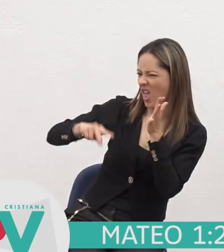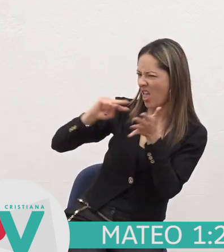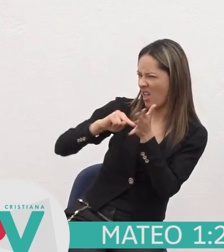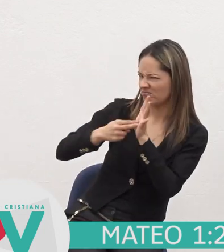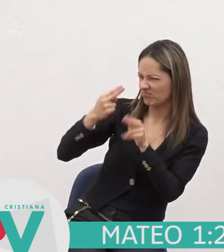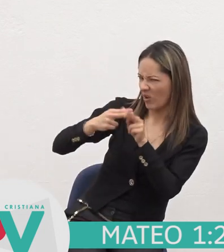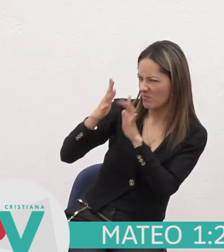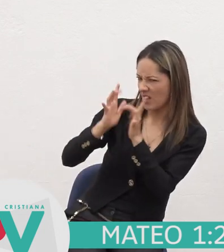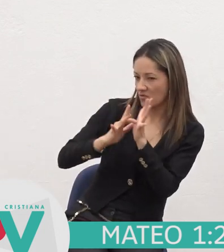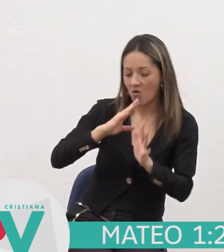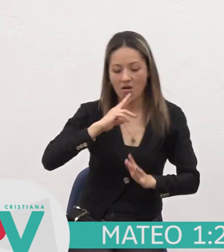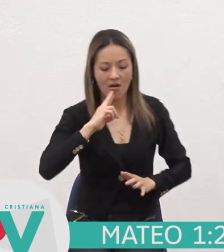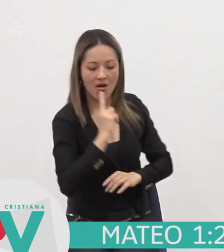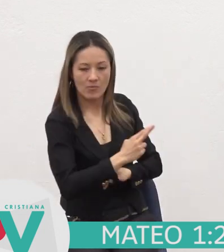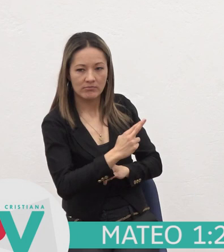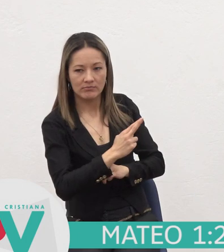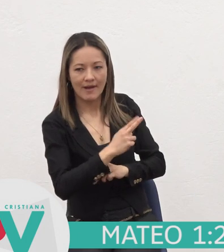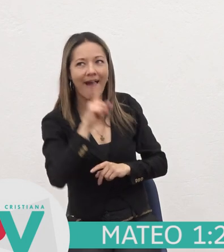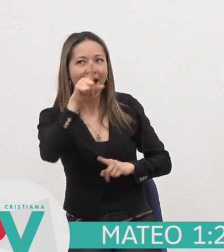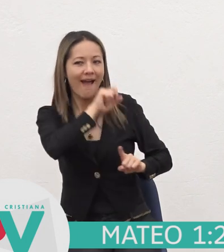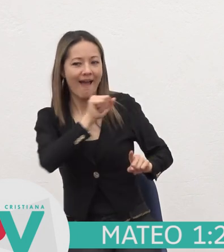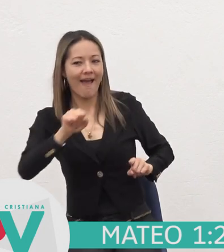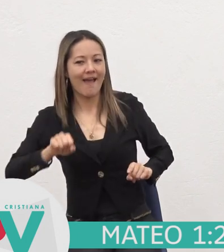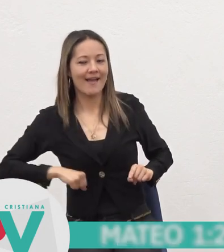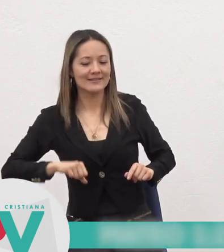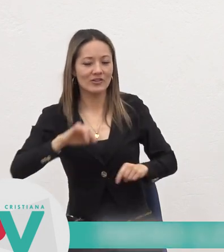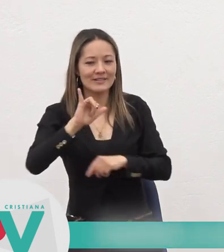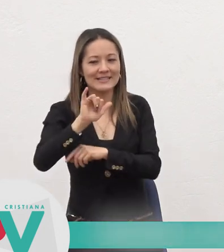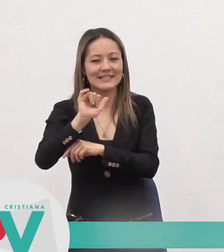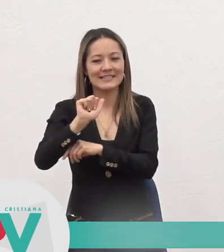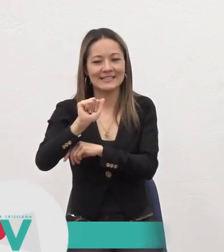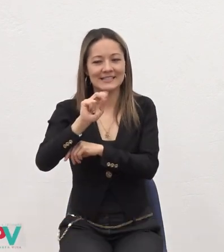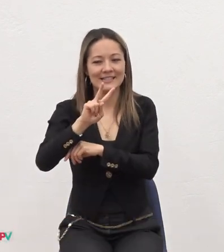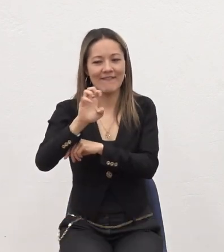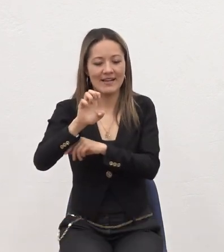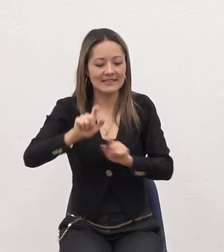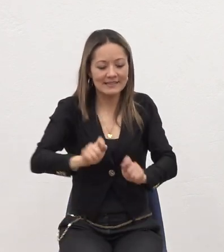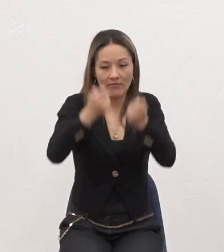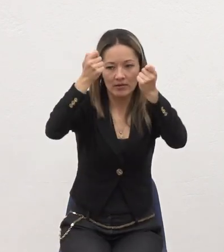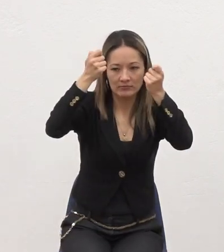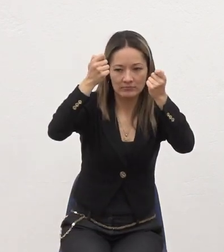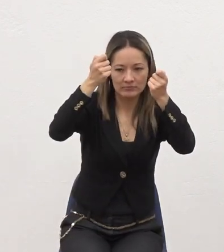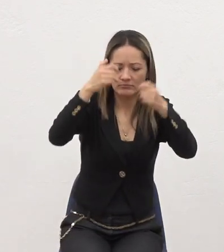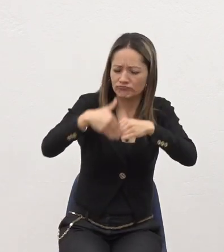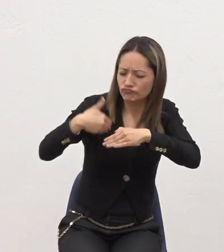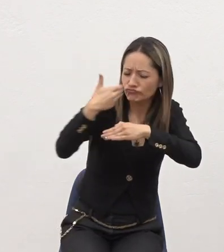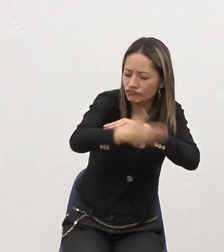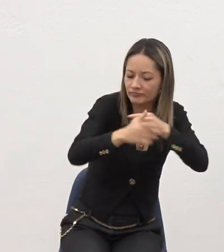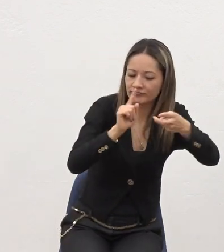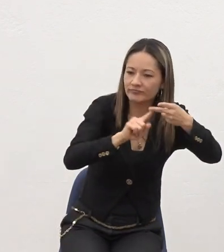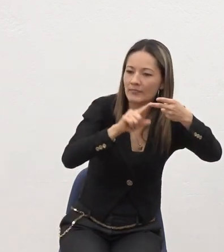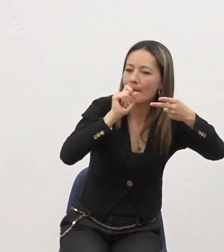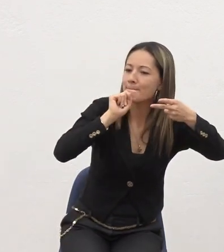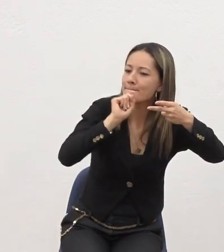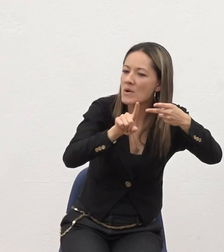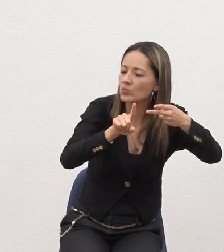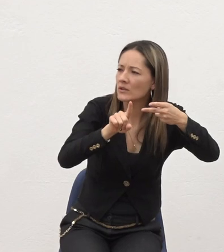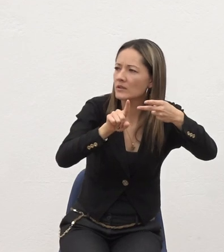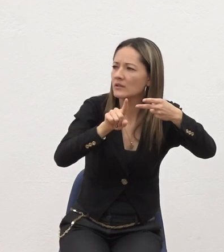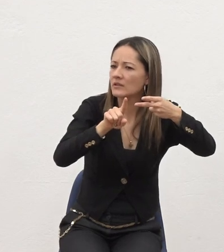Jesús? Respuesta El señor Yahvé Salva Siguiente pregunta ¿Qué pedía La gente Juan ¿Qué pedía Juan de la gente